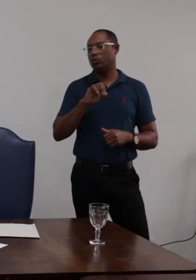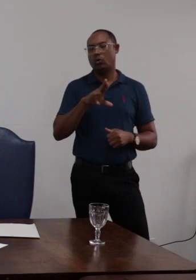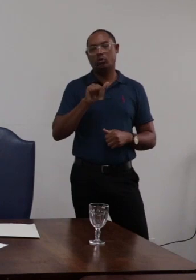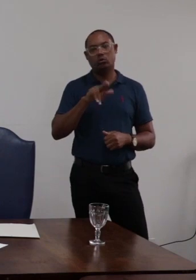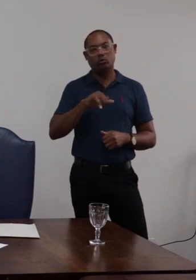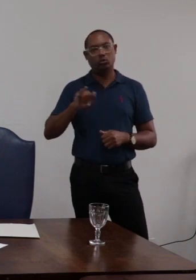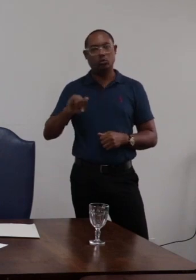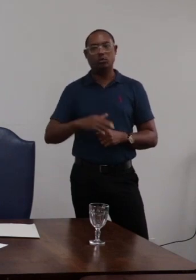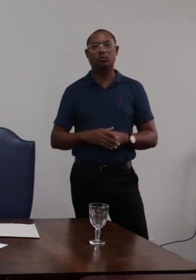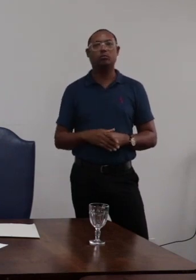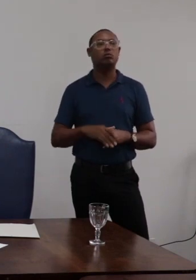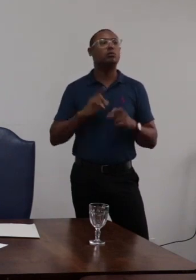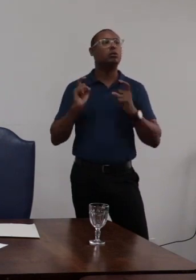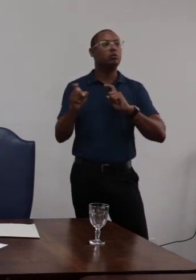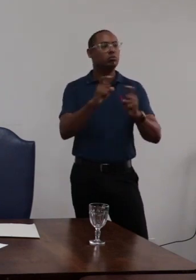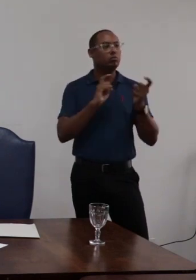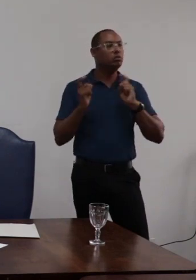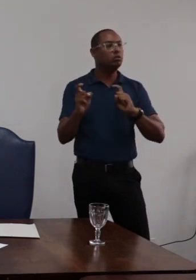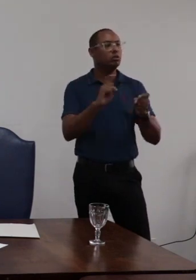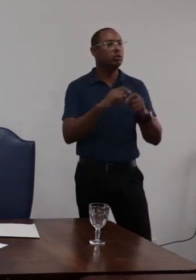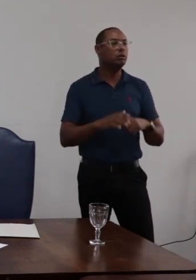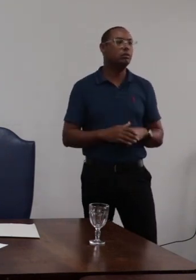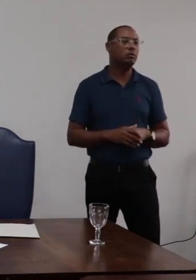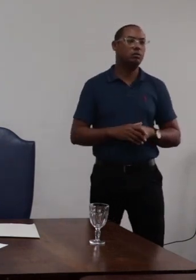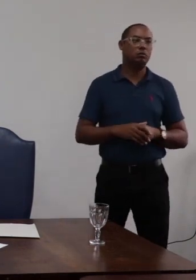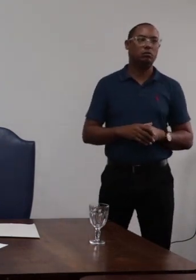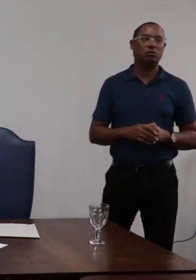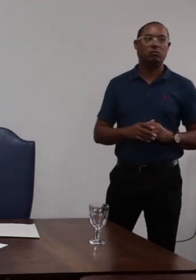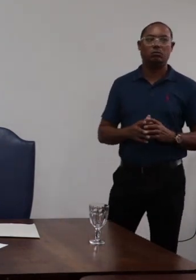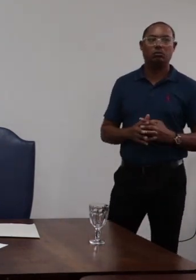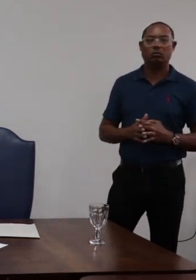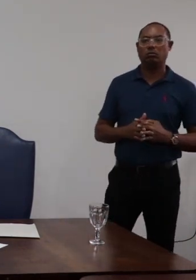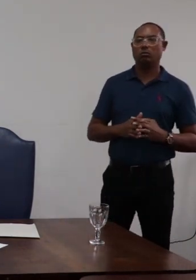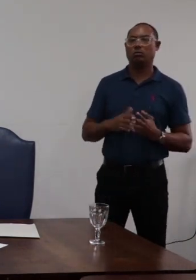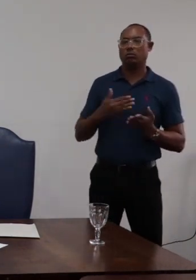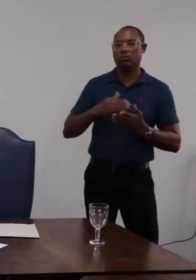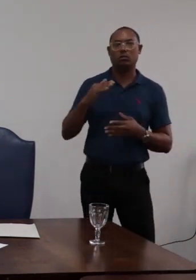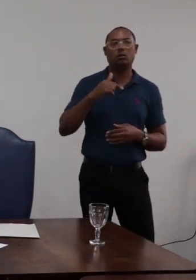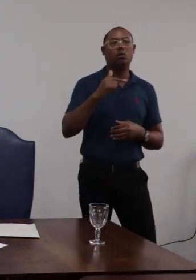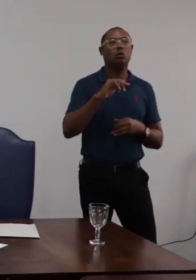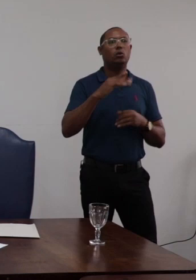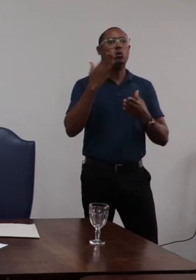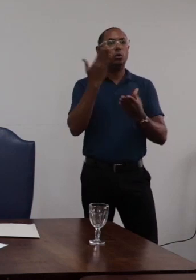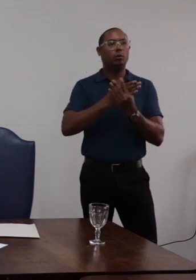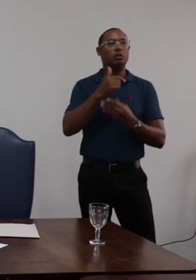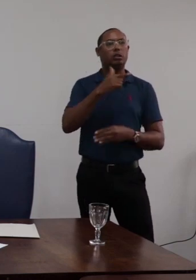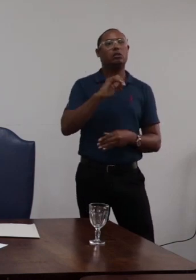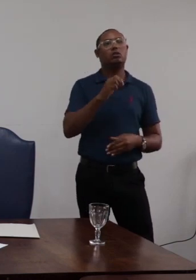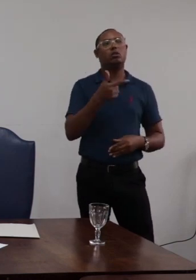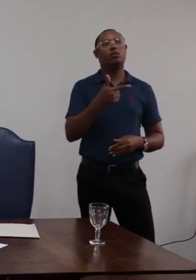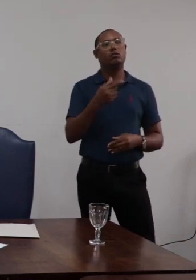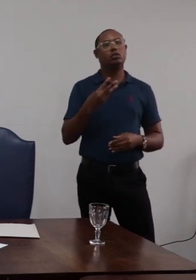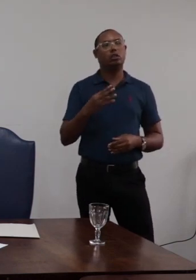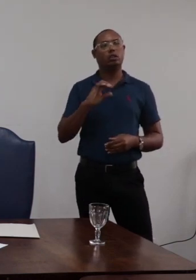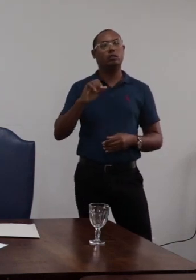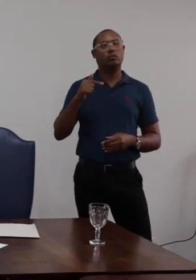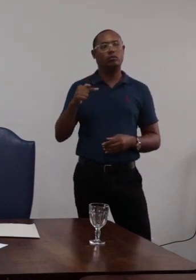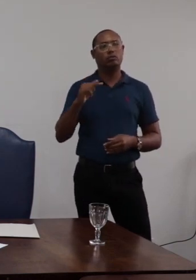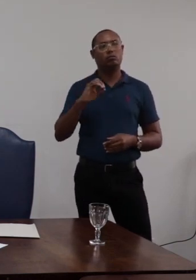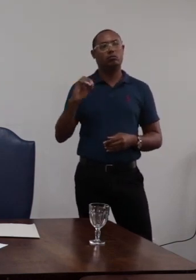continua em discussão o processo 716 de 2022 de 2023